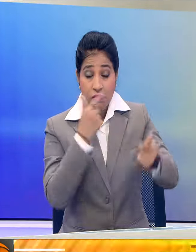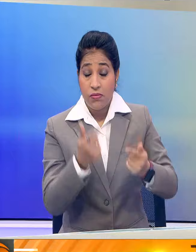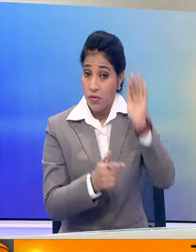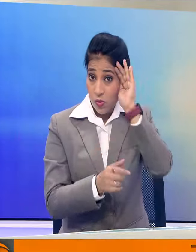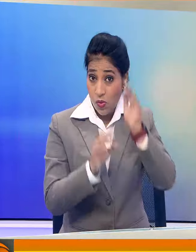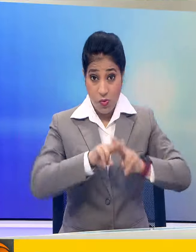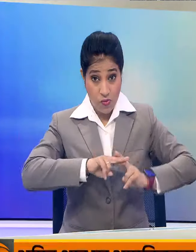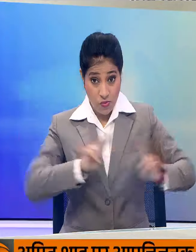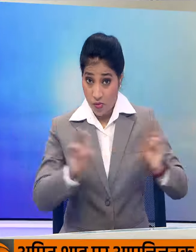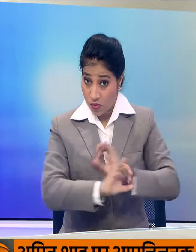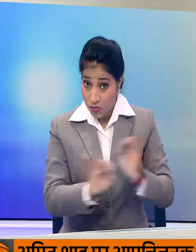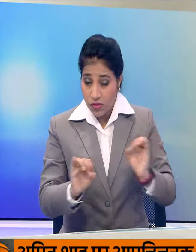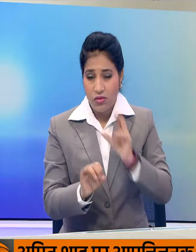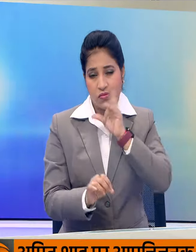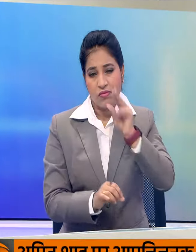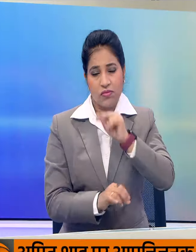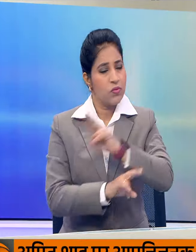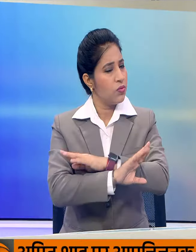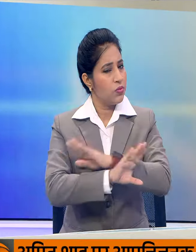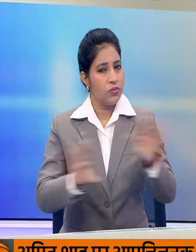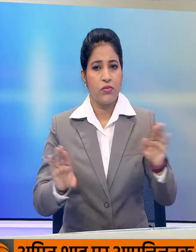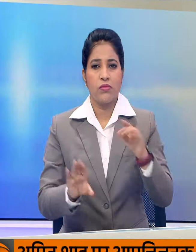के बिना नहीं बोलना चाहिए